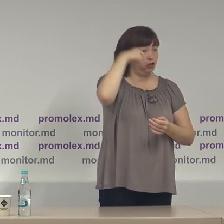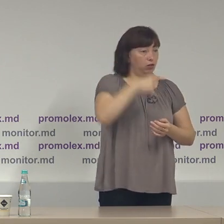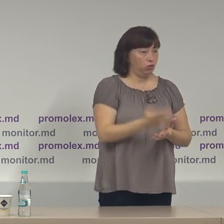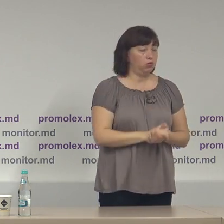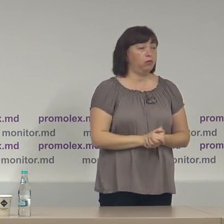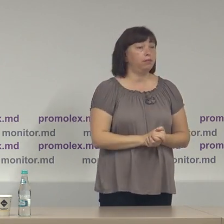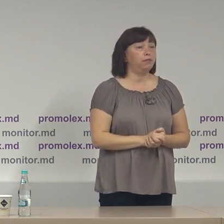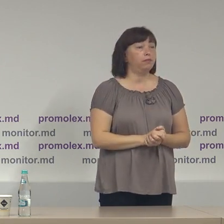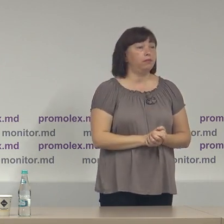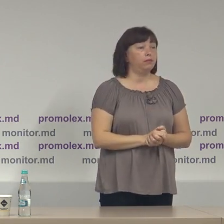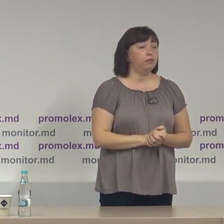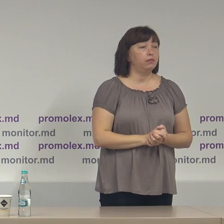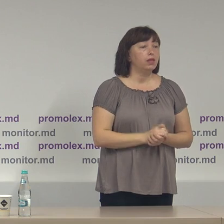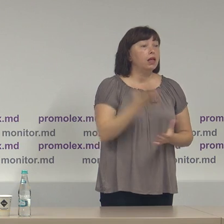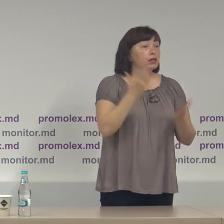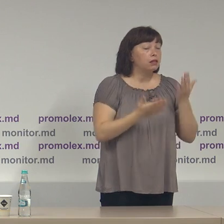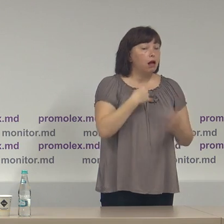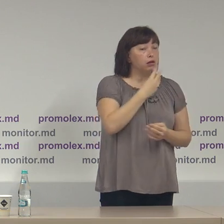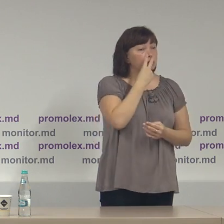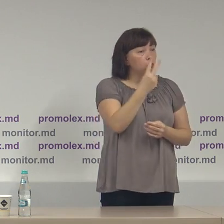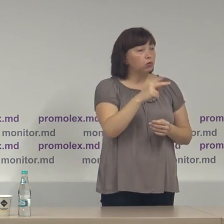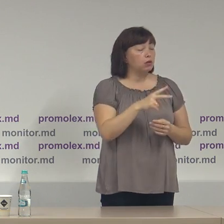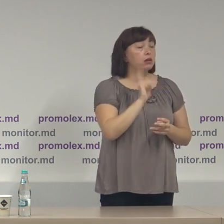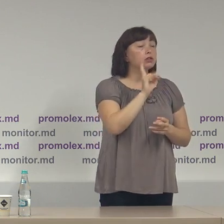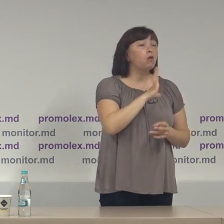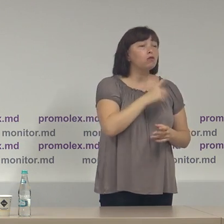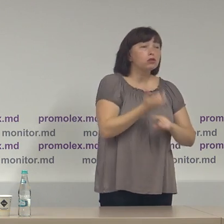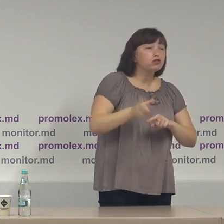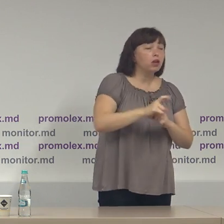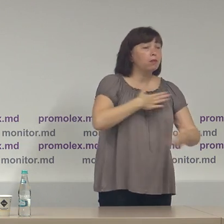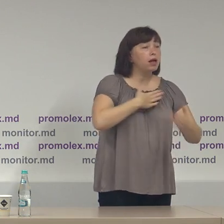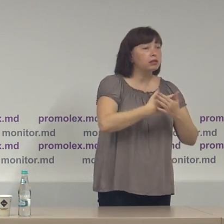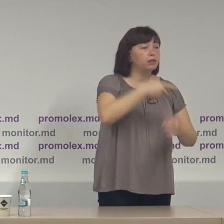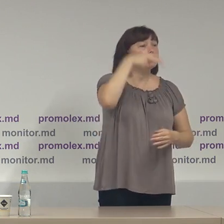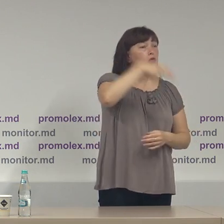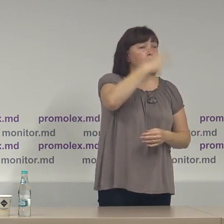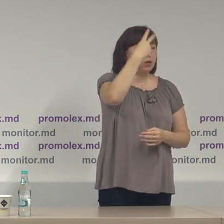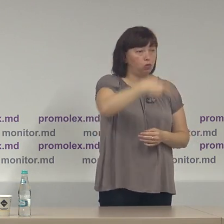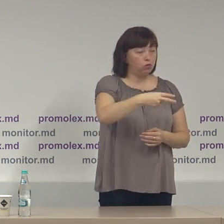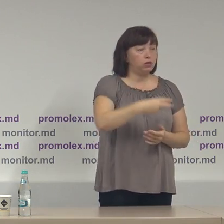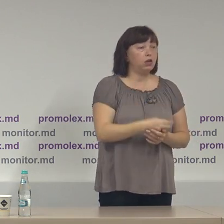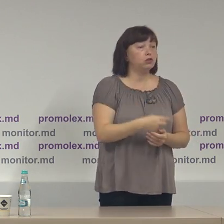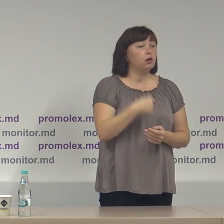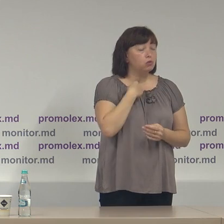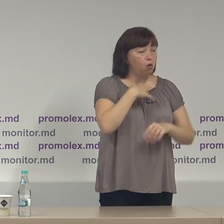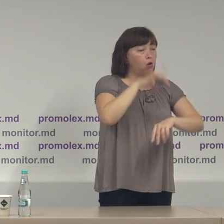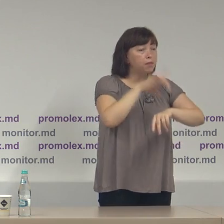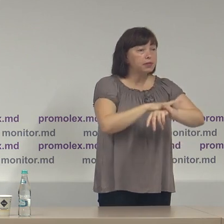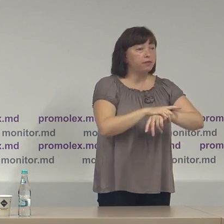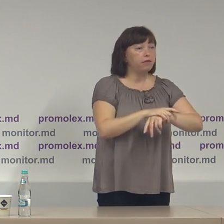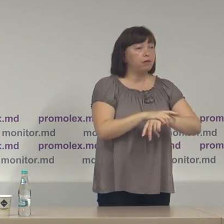Moldova. Dacă să ne uităm cine au fost cei mai activi în anul 2020, observăm